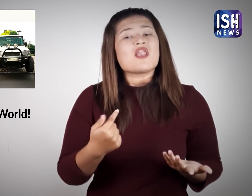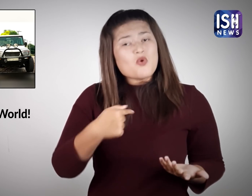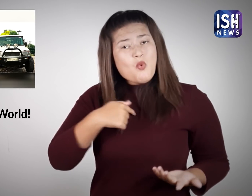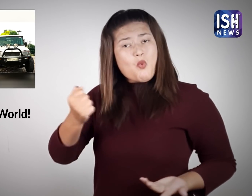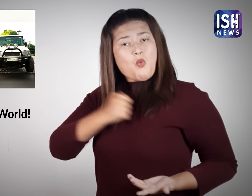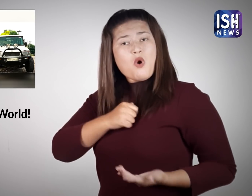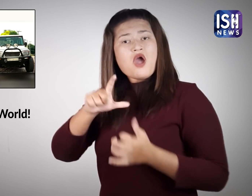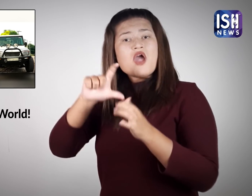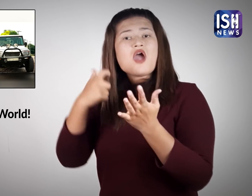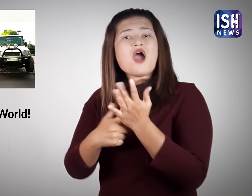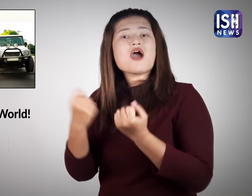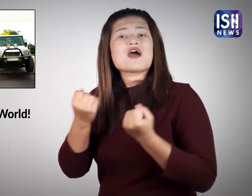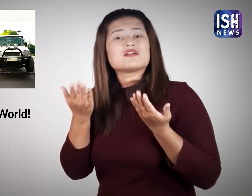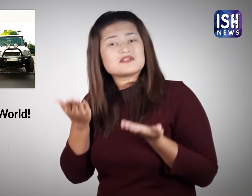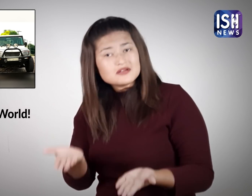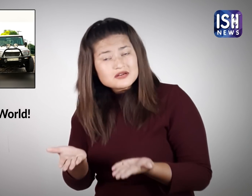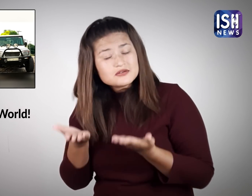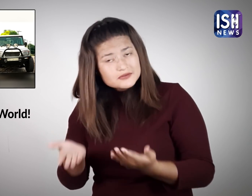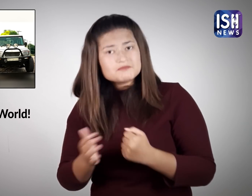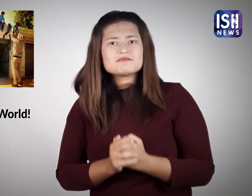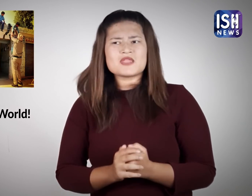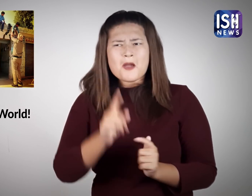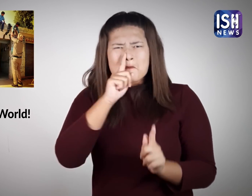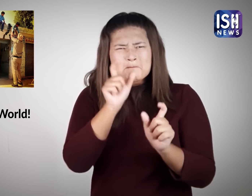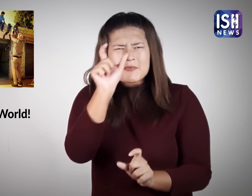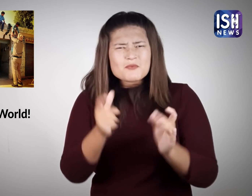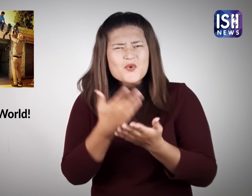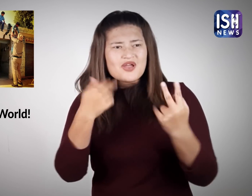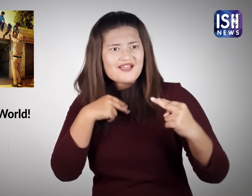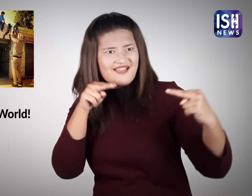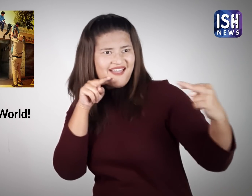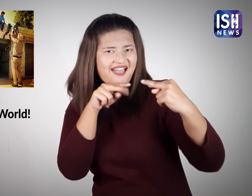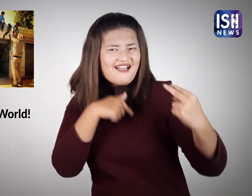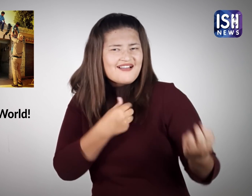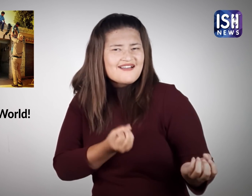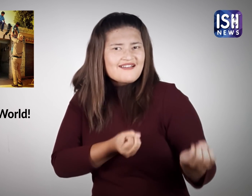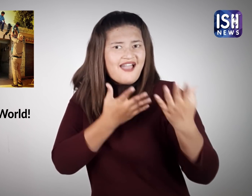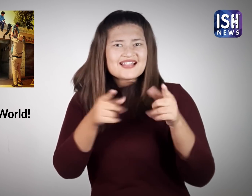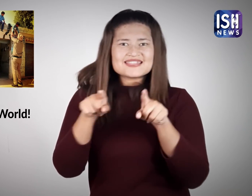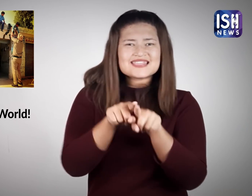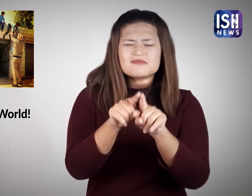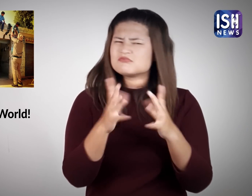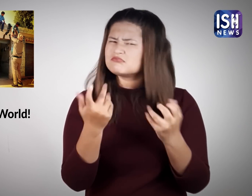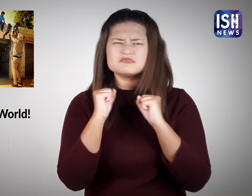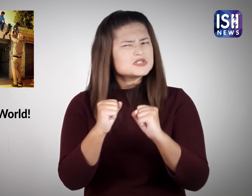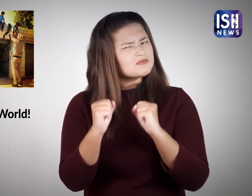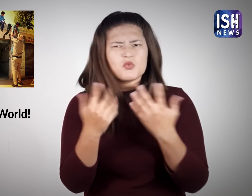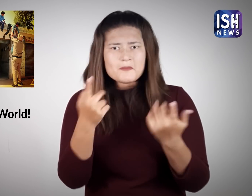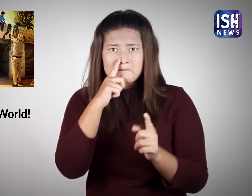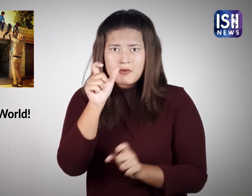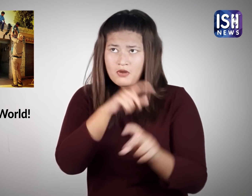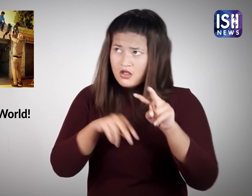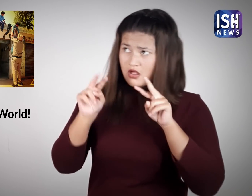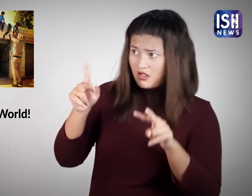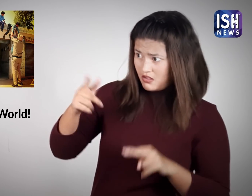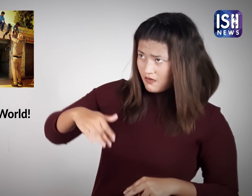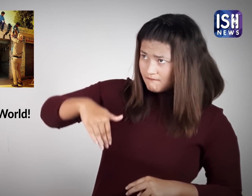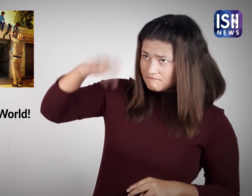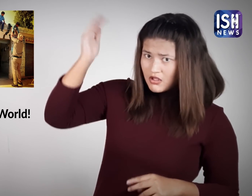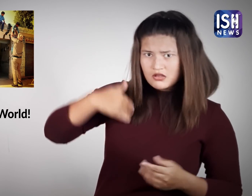मुझे अपनी गाड़ी से यात्रा करनी पड़ती है मुझे अपने कट की लड़की नहीं मिली क्योंकि मुझसे शादी करने के लिए कोई तयार नहीं था